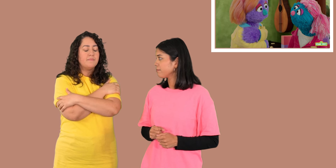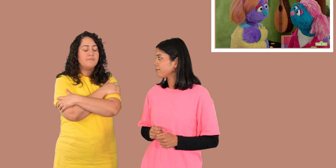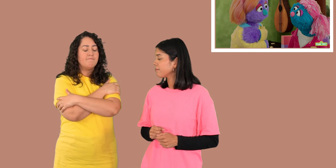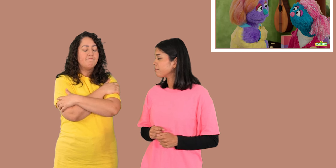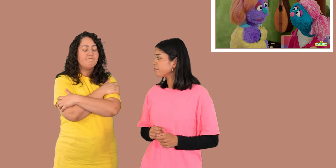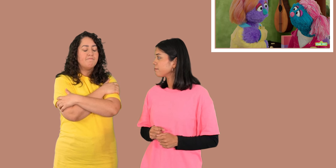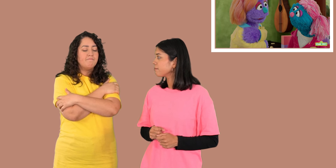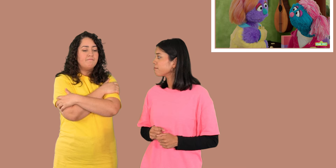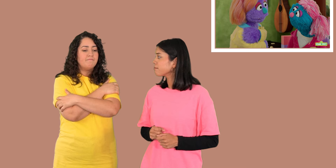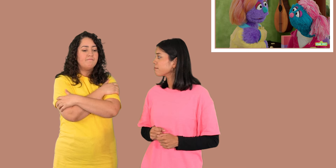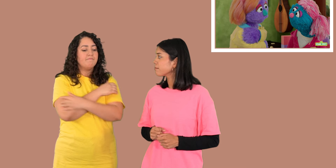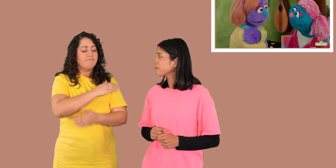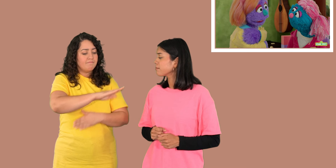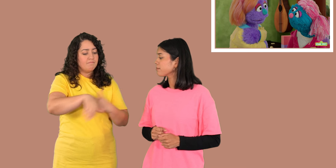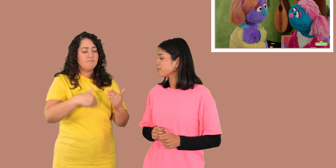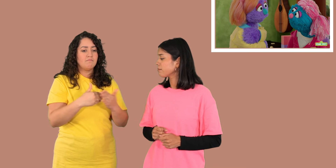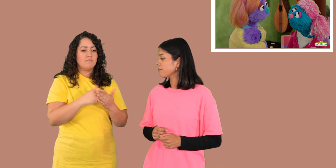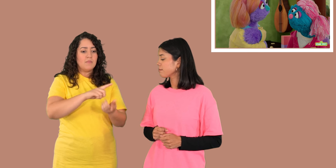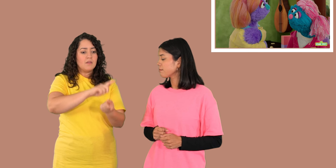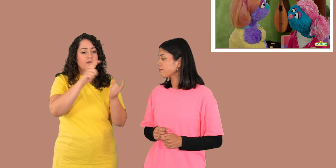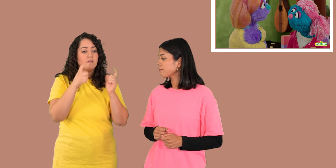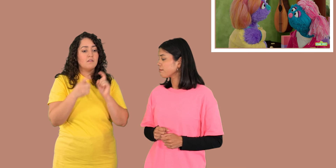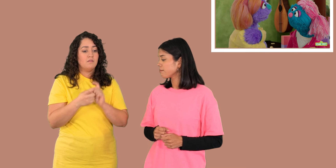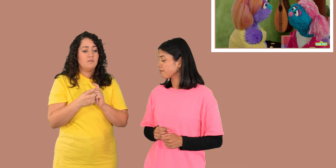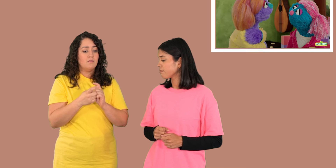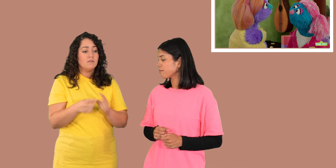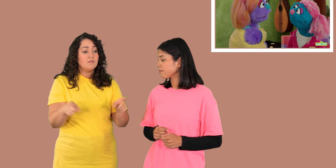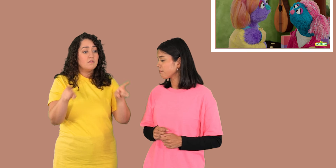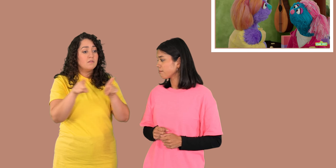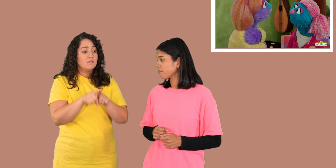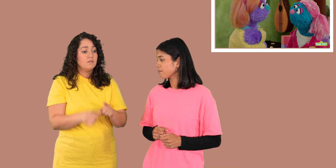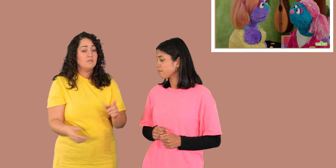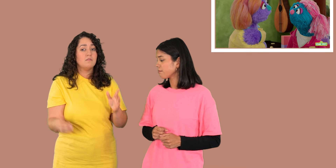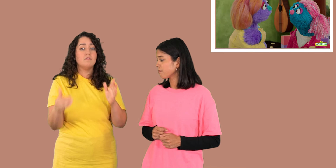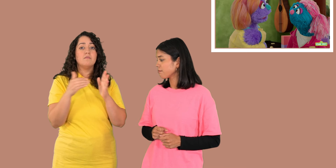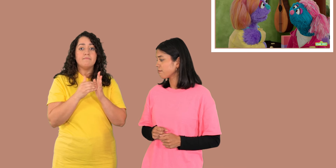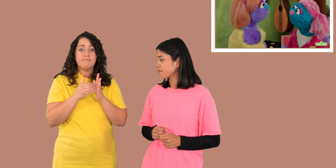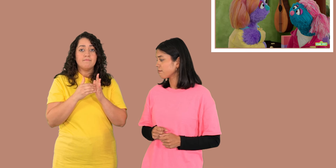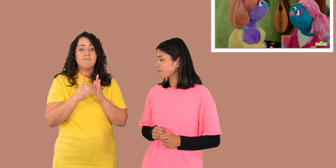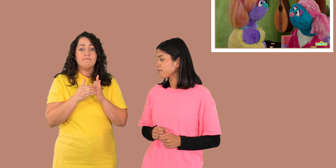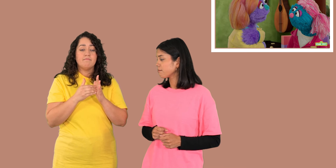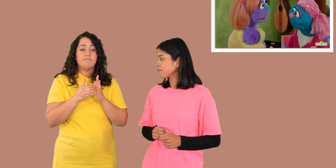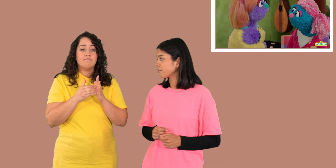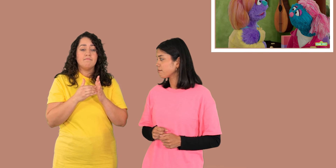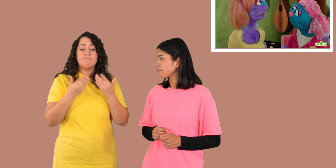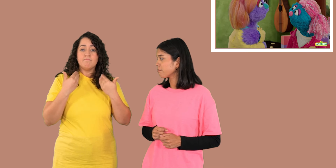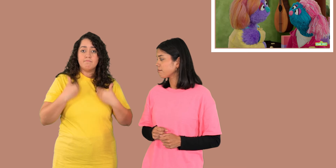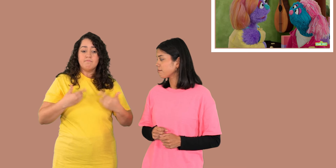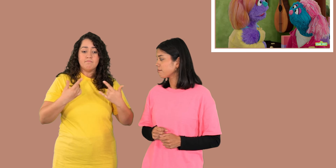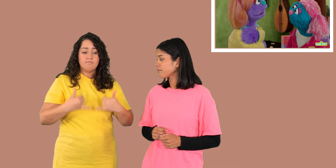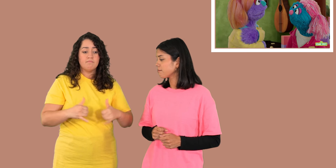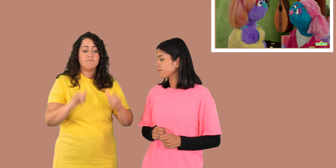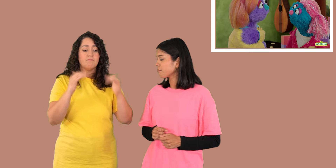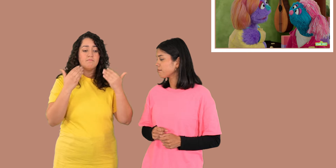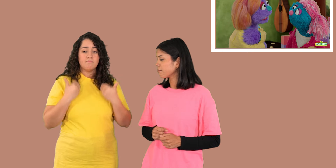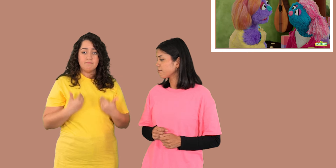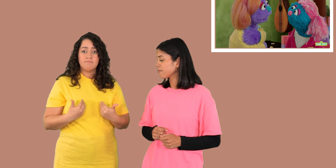Aunque todo haya cambiado y tal vez nada vuelva a ser lo mismo, yo sigo siendo yo